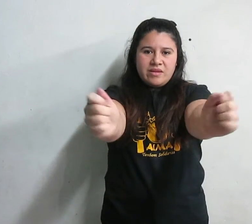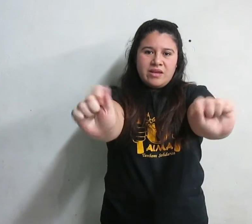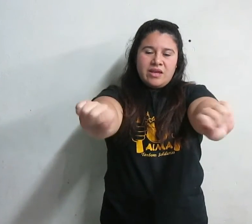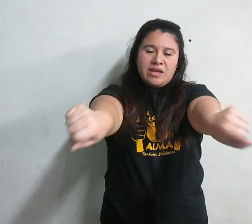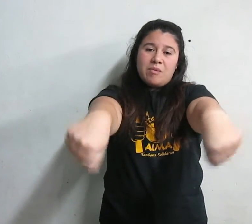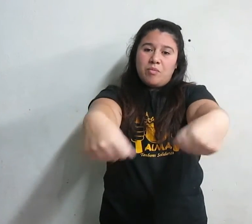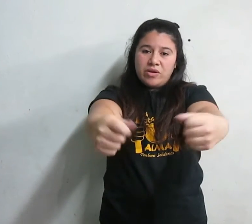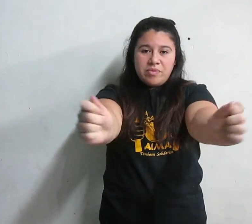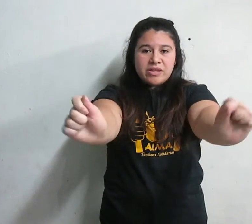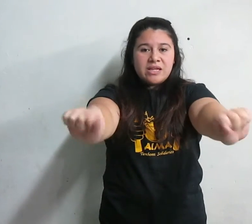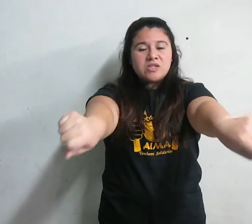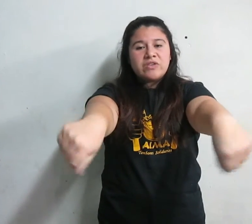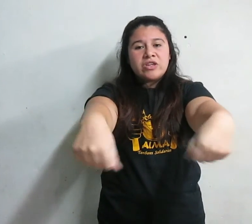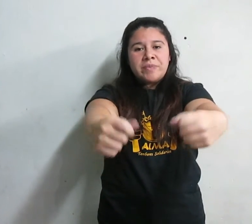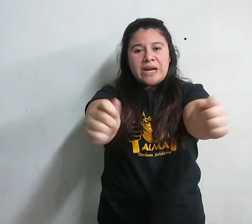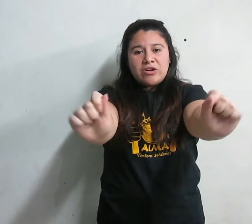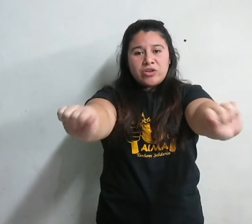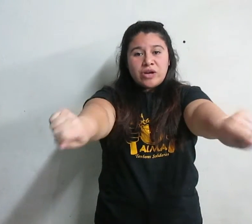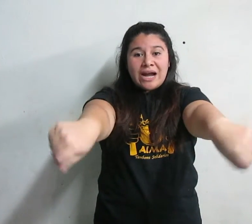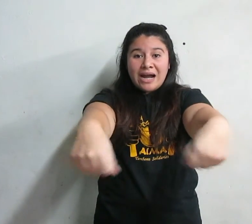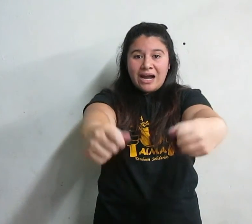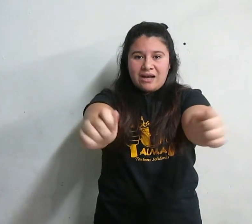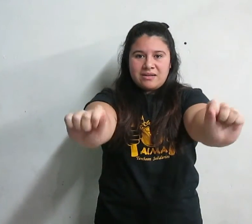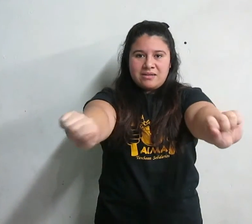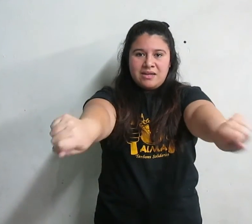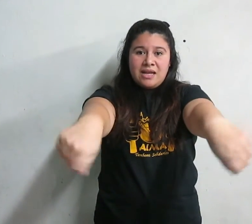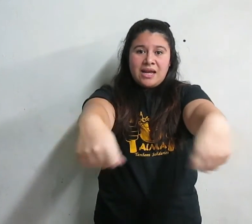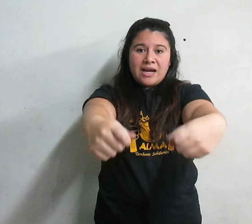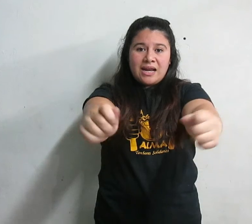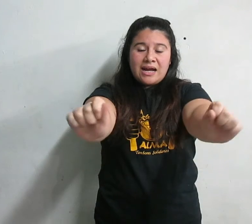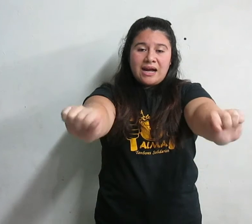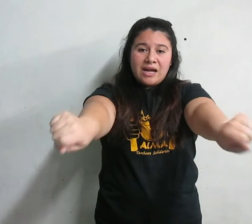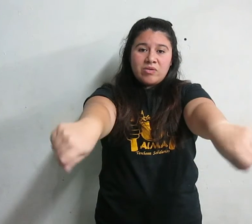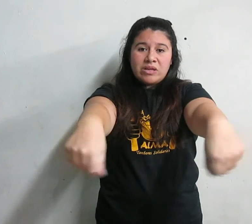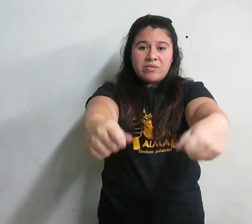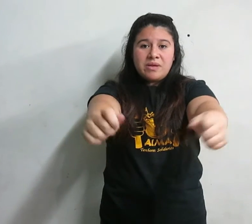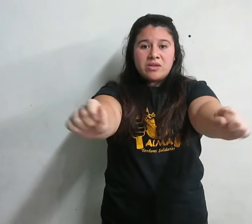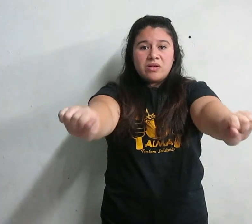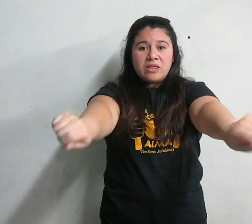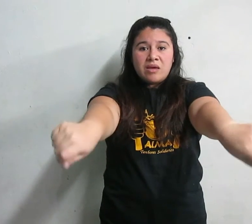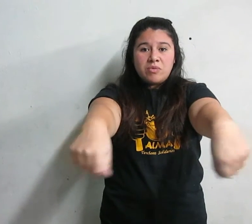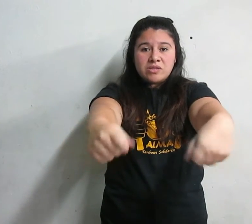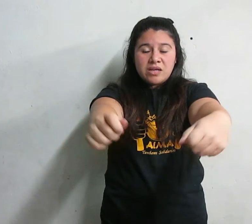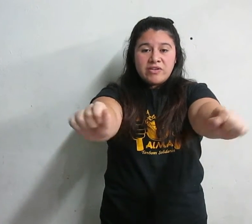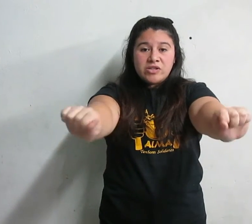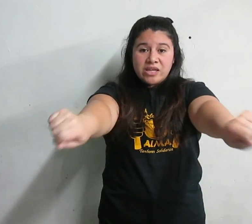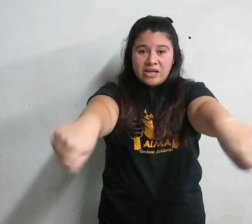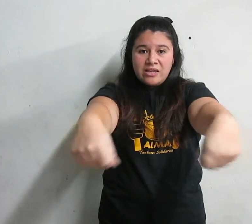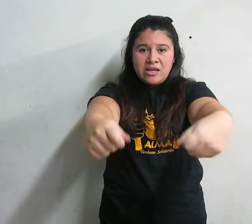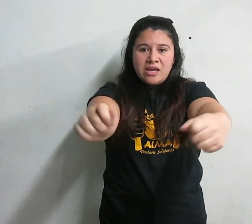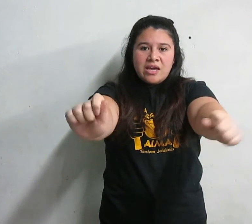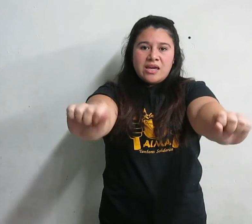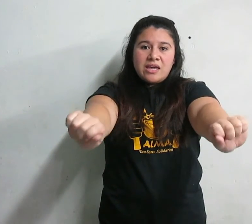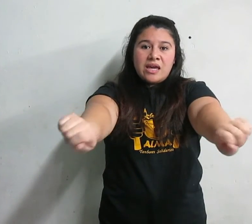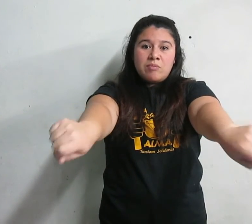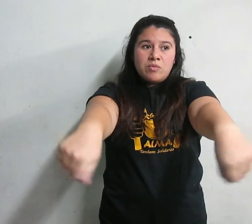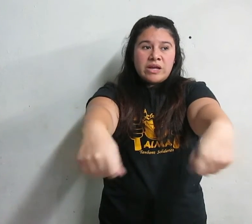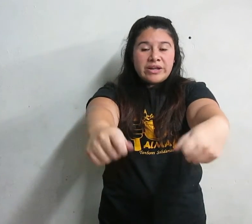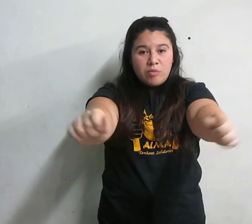que es muy importante sobre todo para los que tocan caja. La caja es un instrumento de mucha velocidad y en ritmos